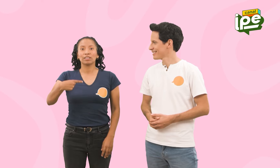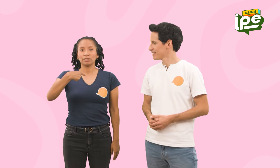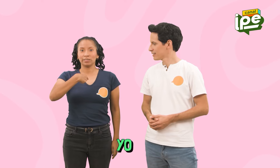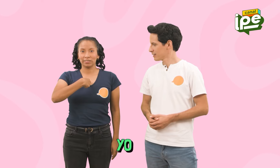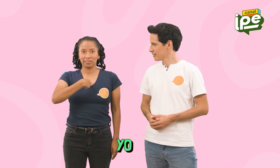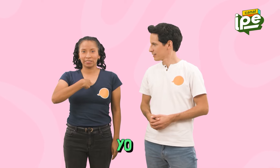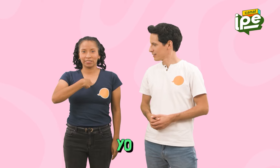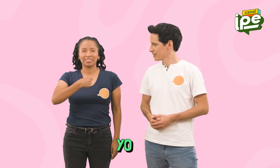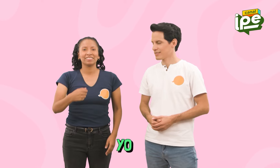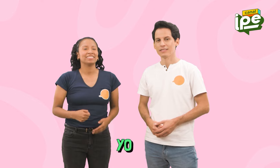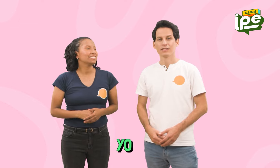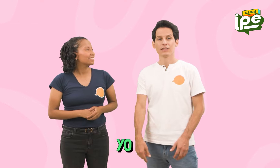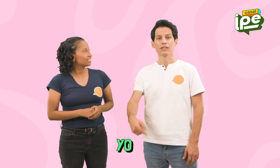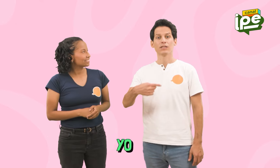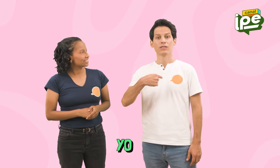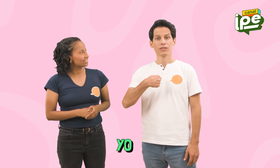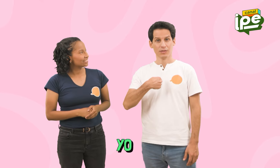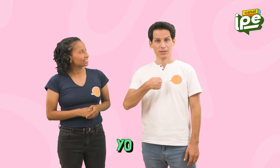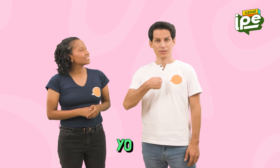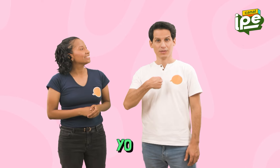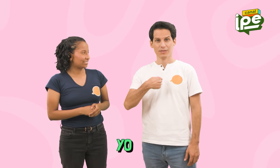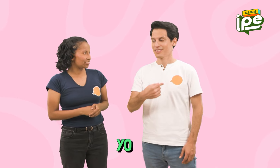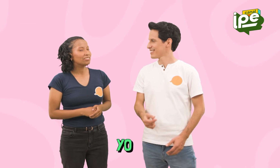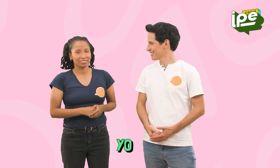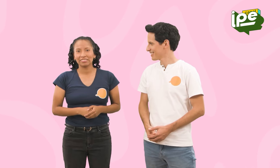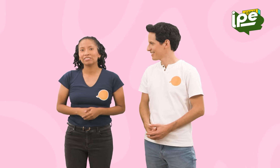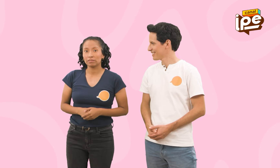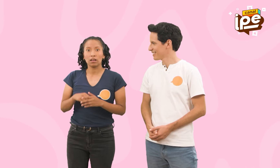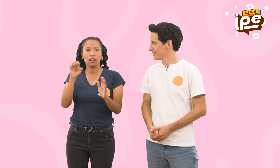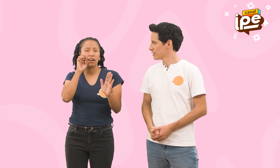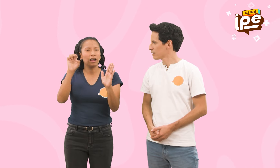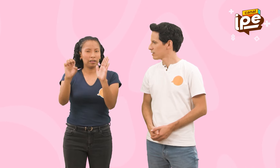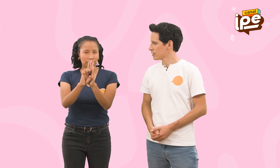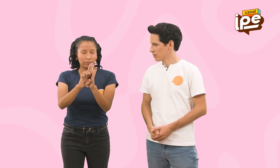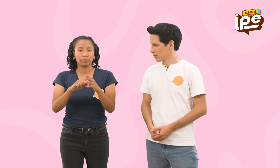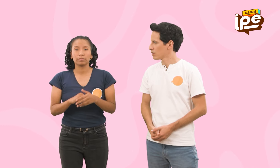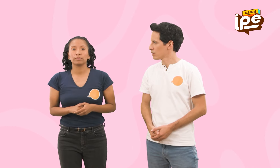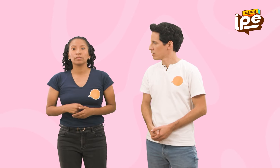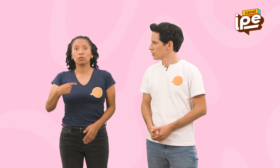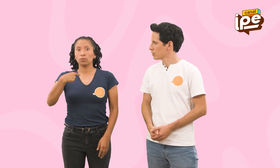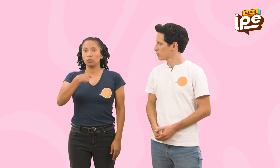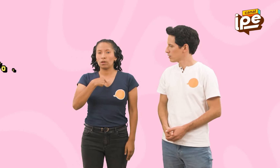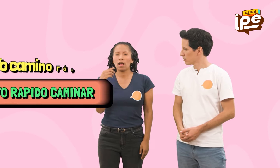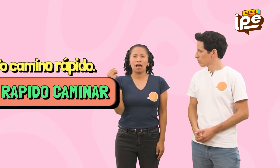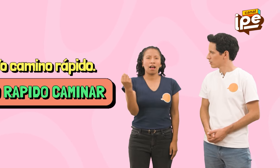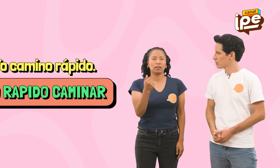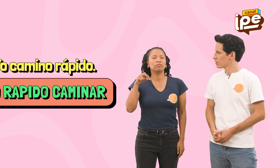Yo Yo Yo camino